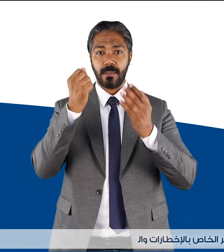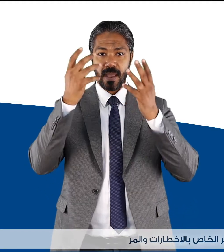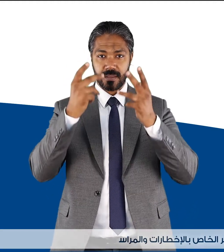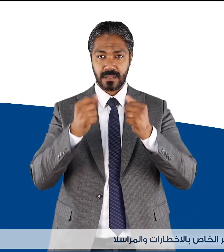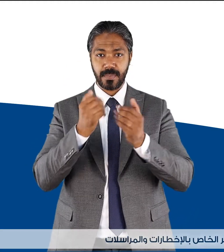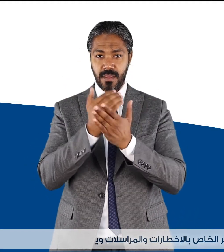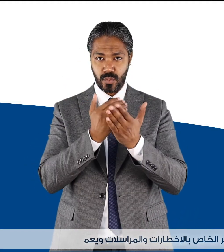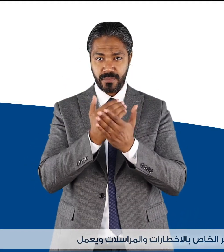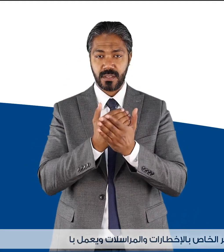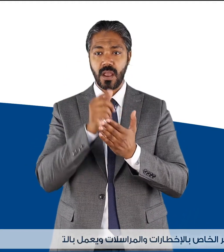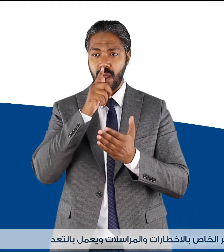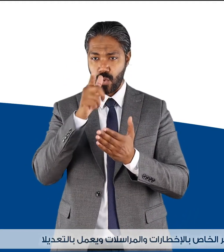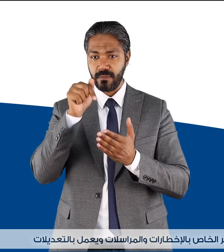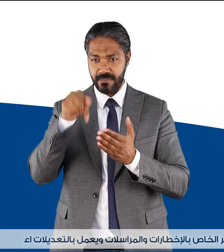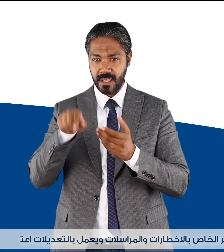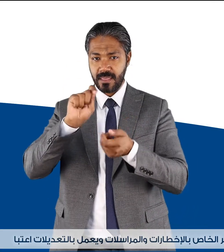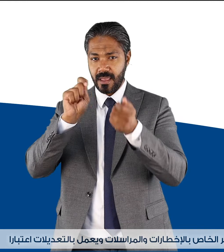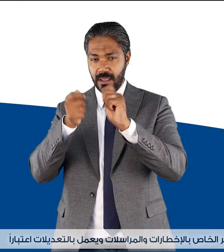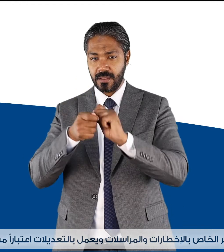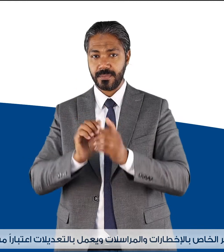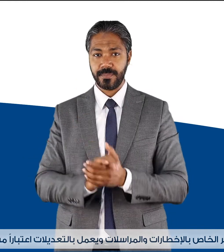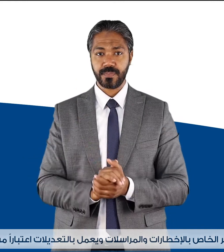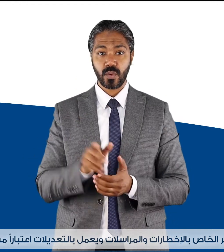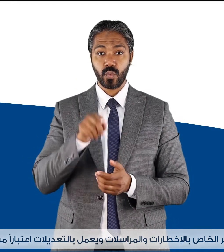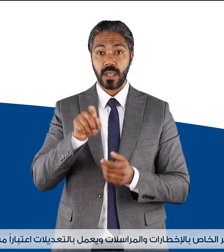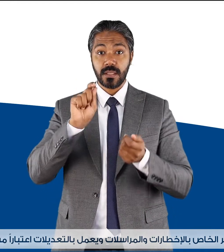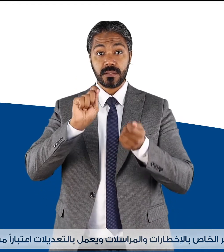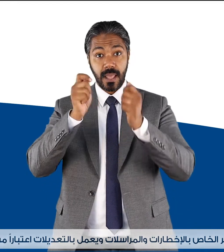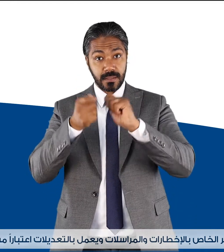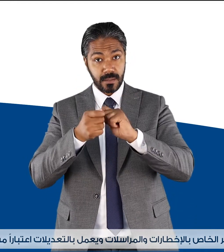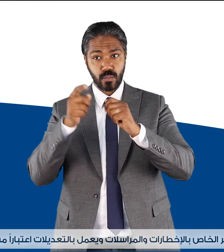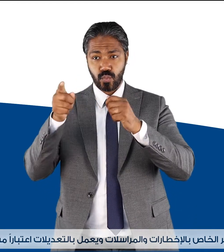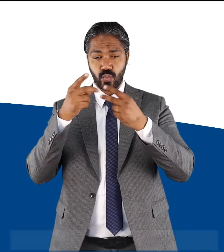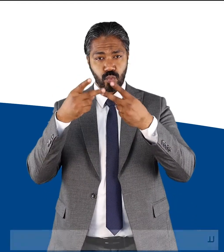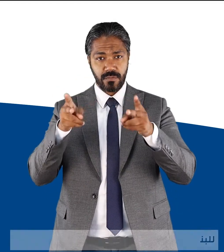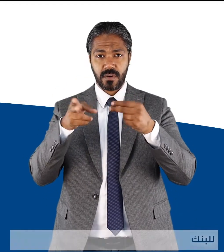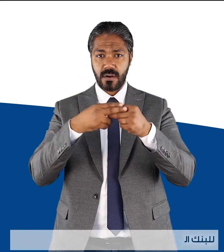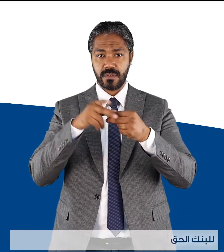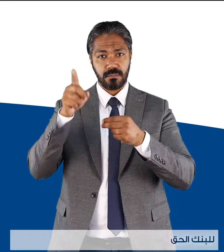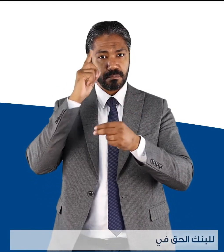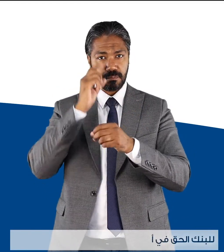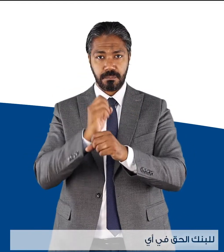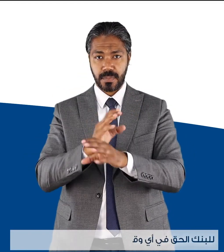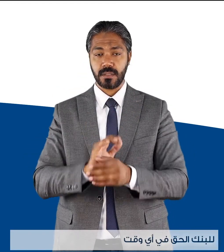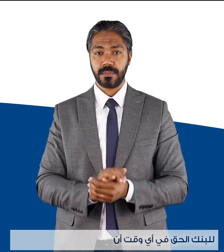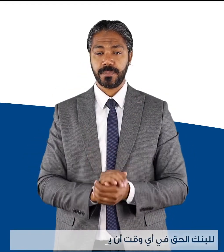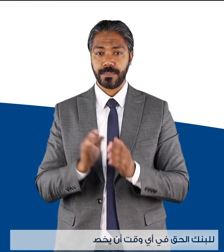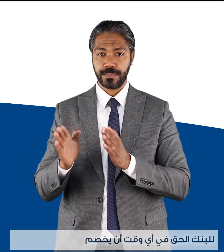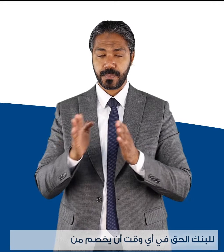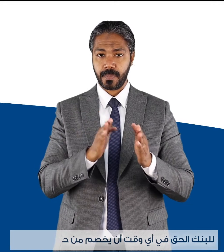والمراسلات ويعمل بالتعديلات اعتباراً من تاريخ إعلانها للبنك الحق في أي وقت أن يخصم